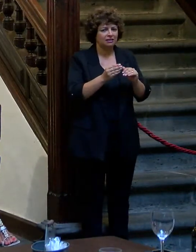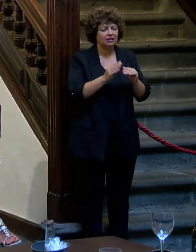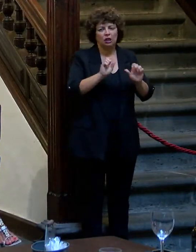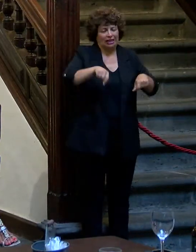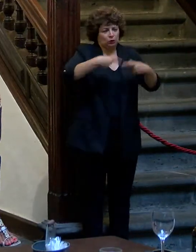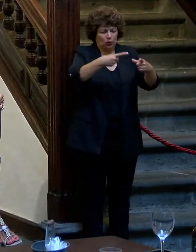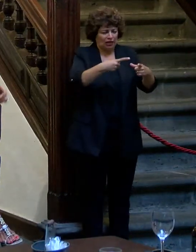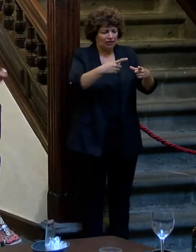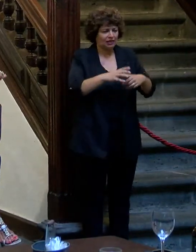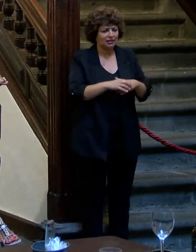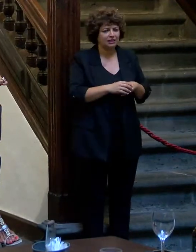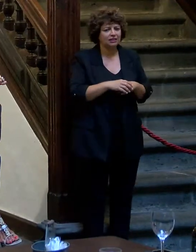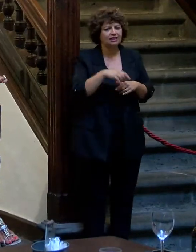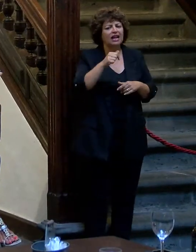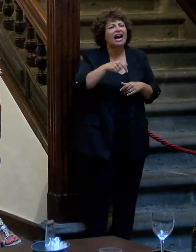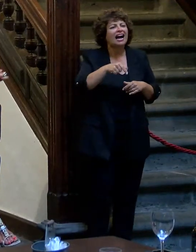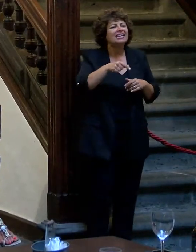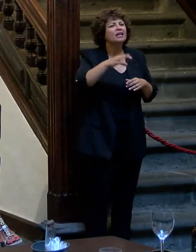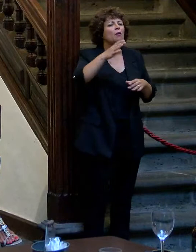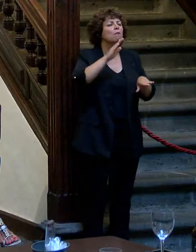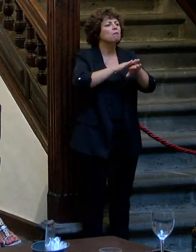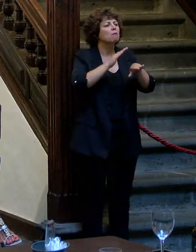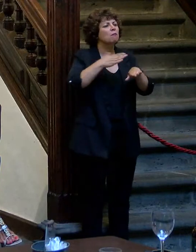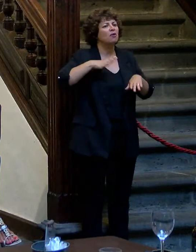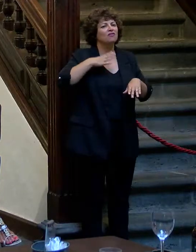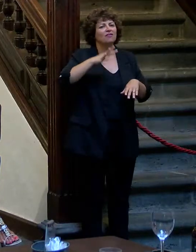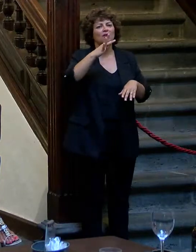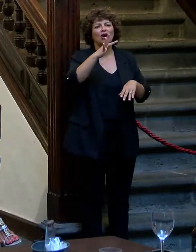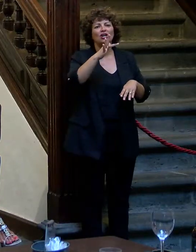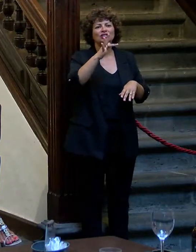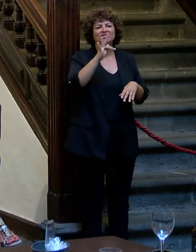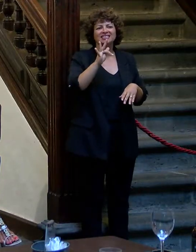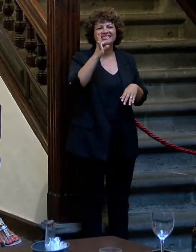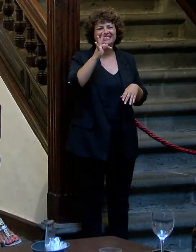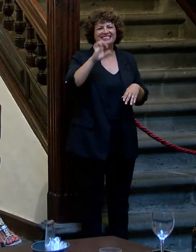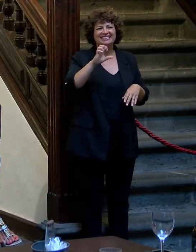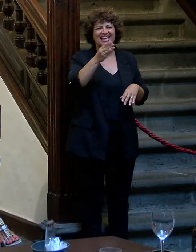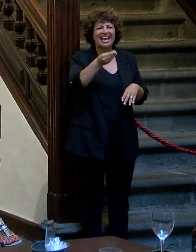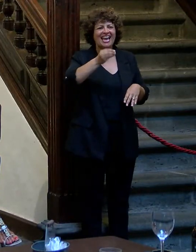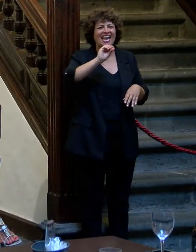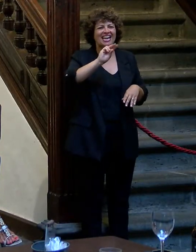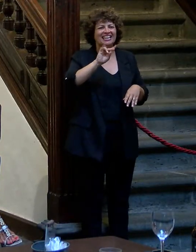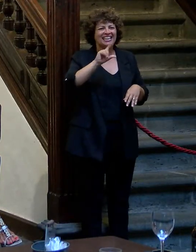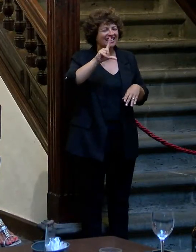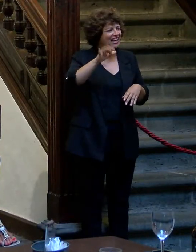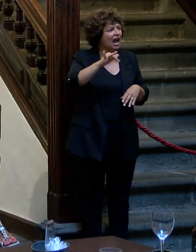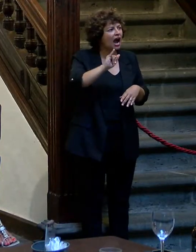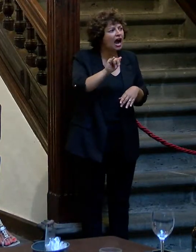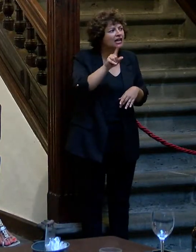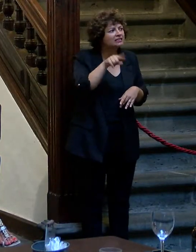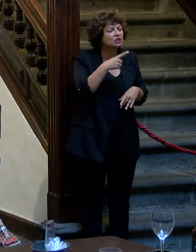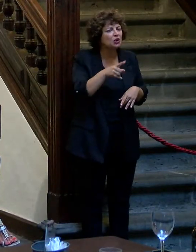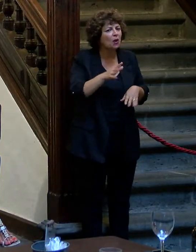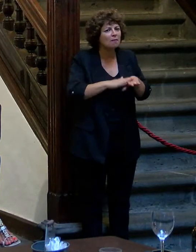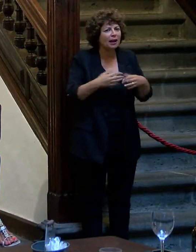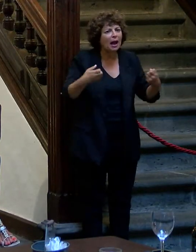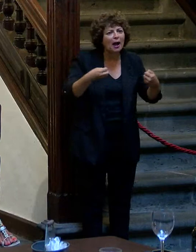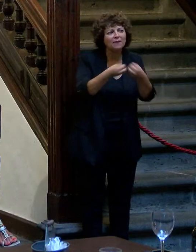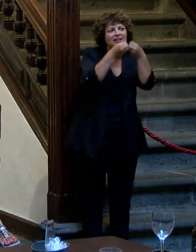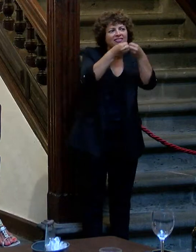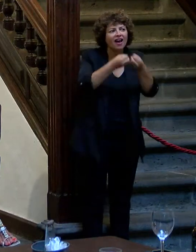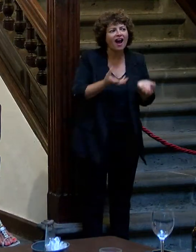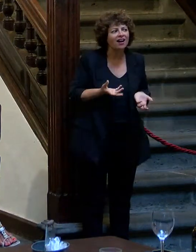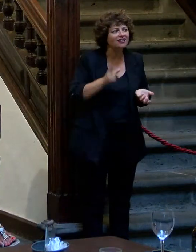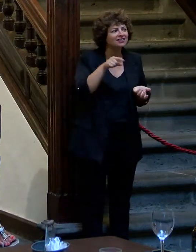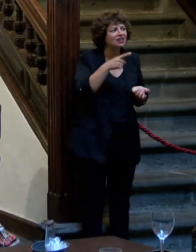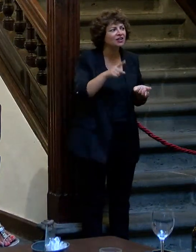Naturalidad, no. ¿Aquí hay tequila para brindar cuando terminemos? No tenéis tequila, qué pena. Arco, aunque sea de quemar.